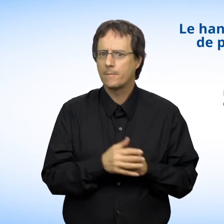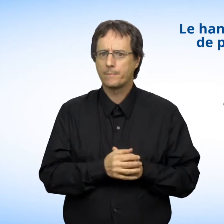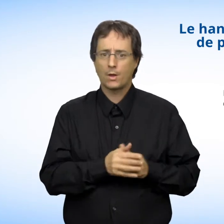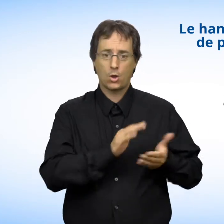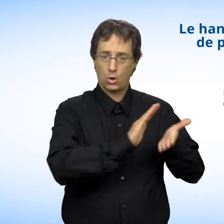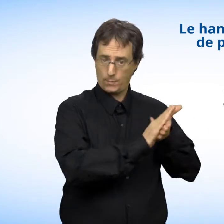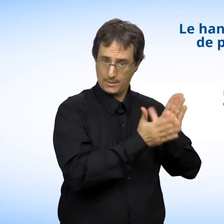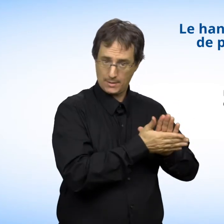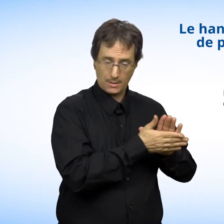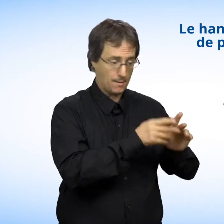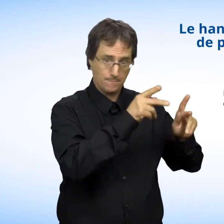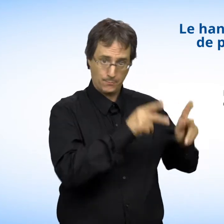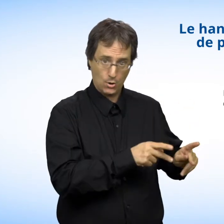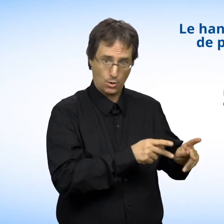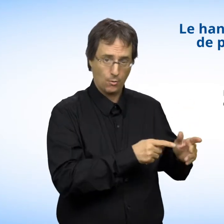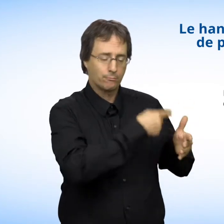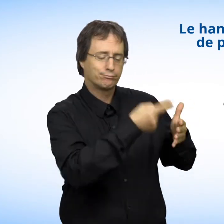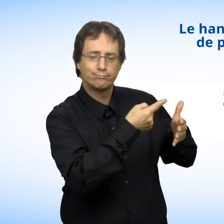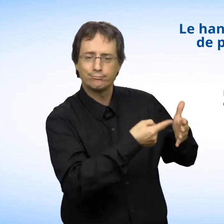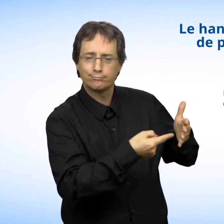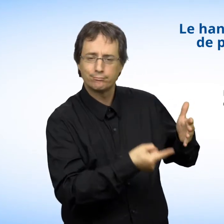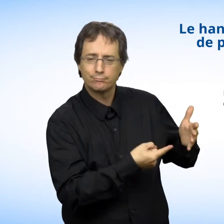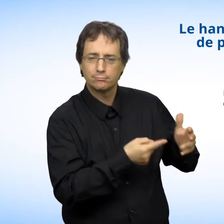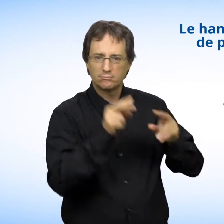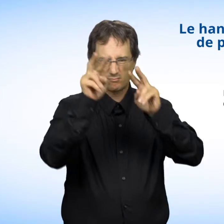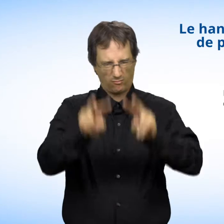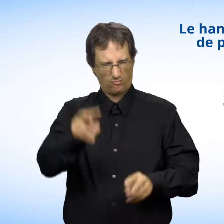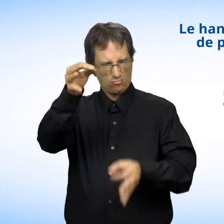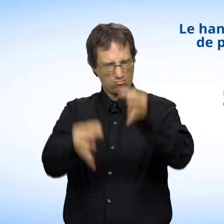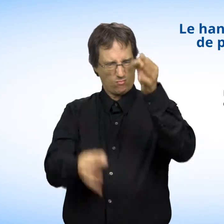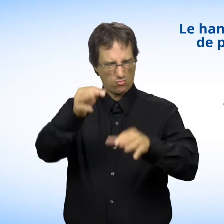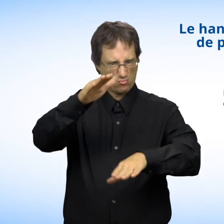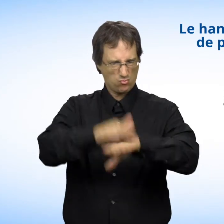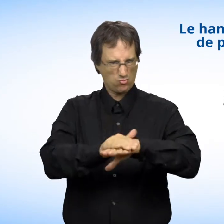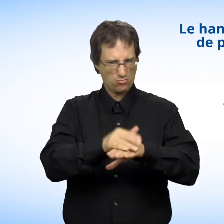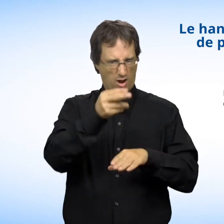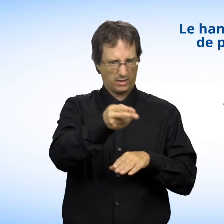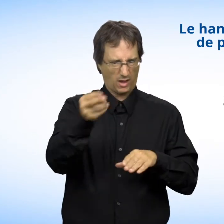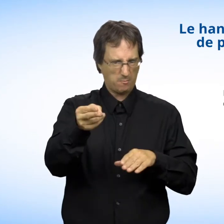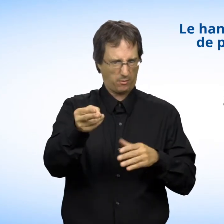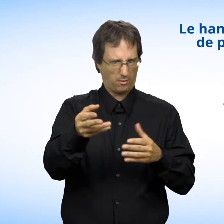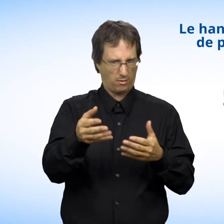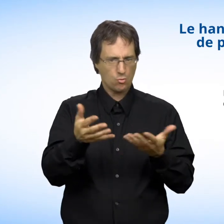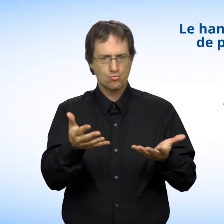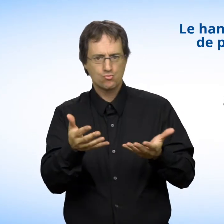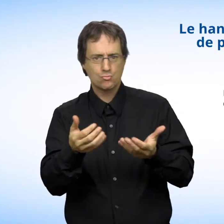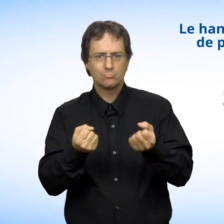Cela signifie qu'on ne peut vous traiter différemment parce que vous êtes handicapé ou que vous utilisez un moyen de